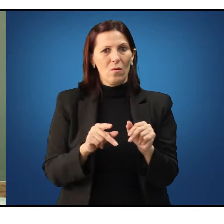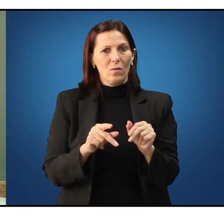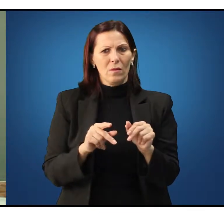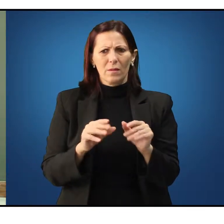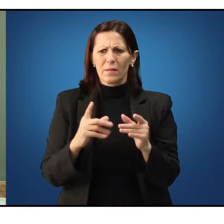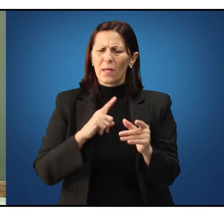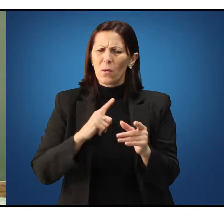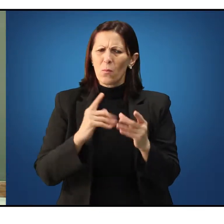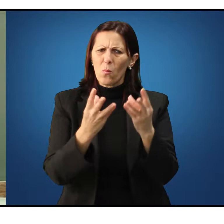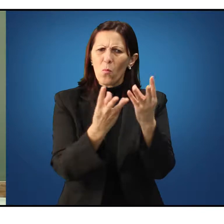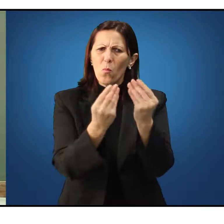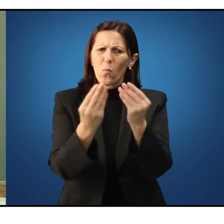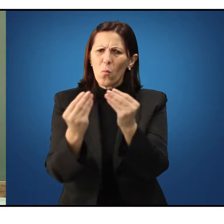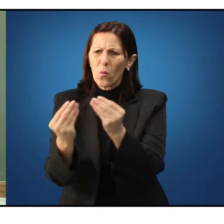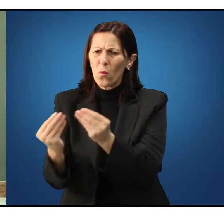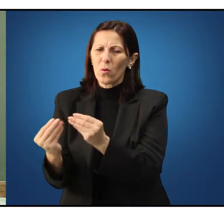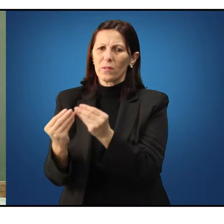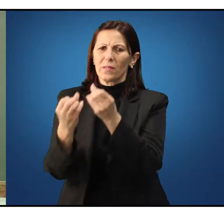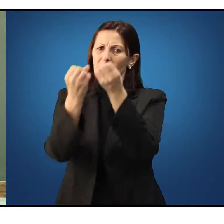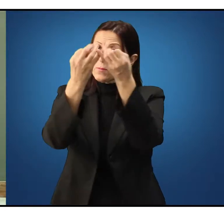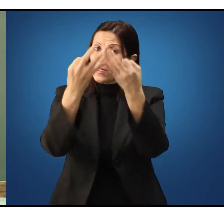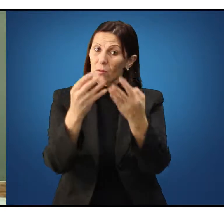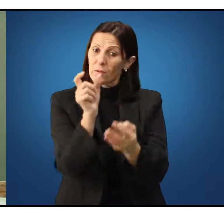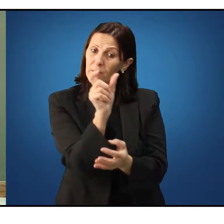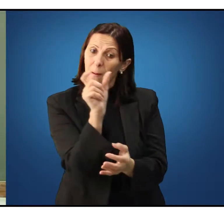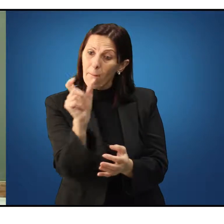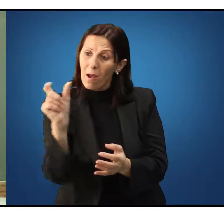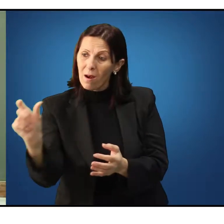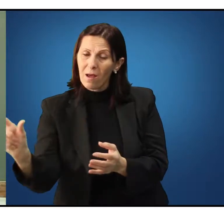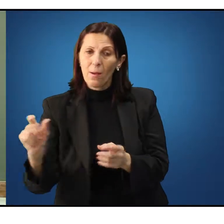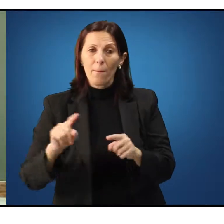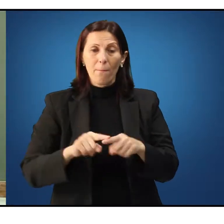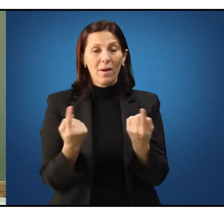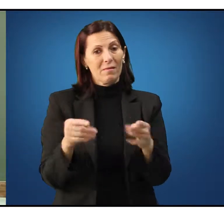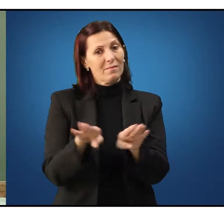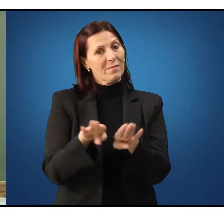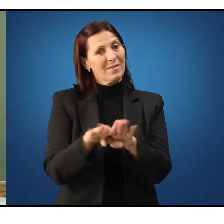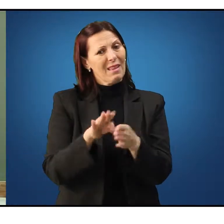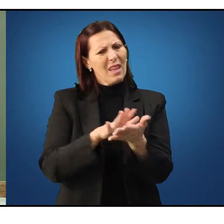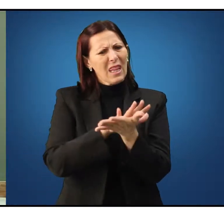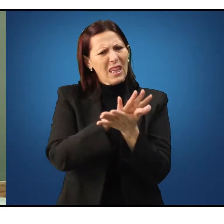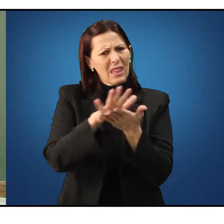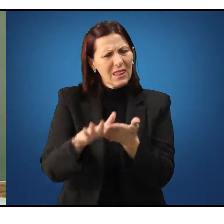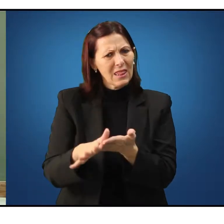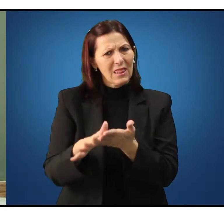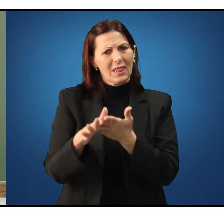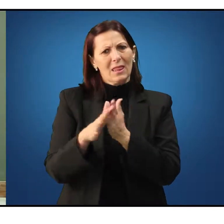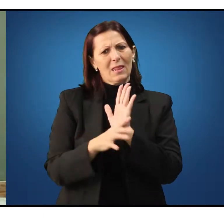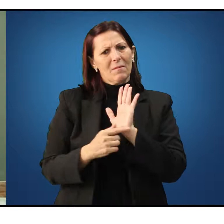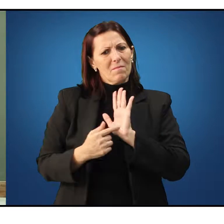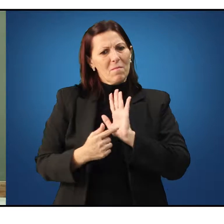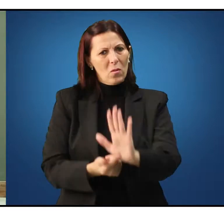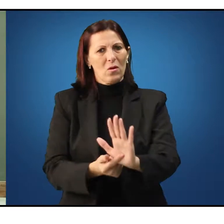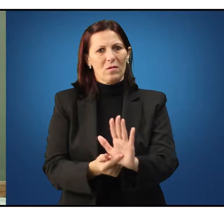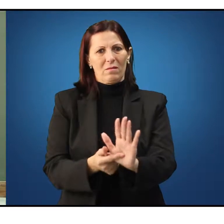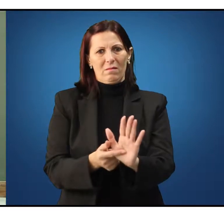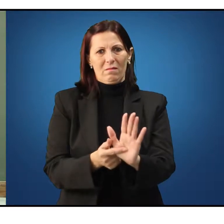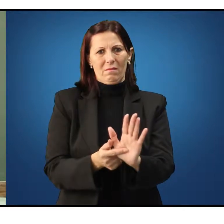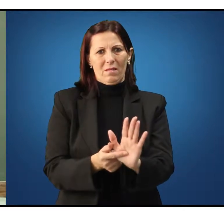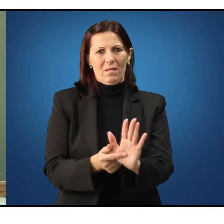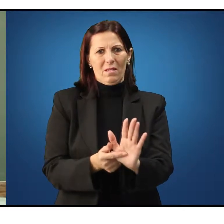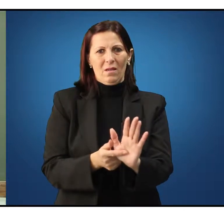há muitas definições sobre a palavra e, ao mesmo tempo, nenhuma delas esgota o sentido do termo.